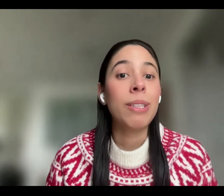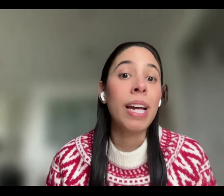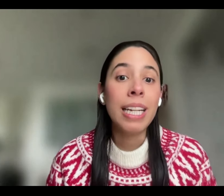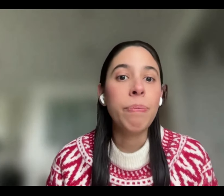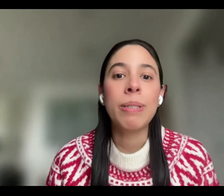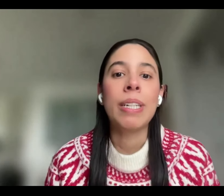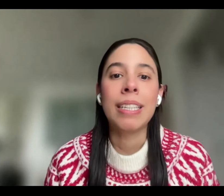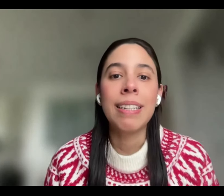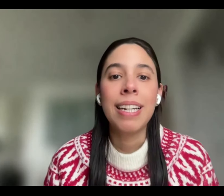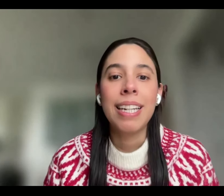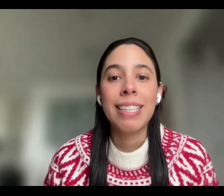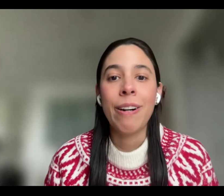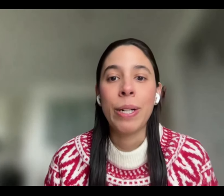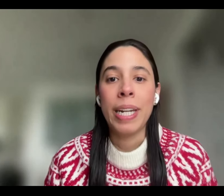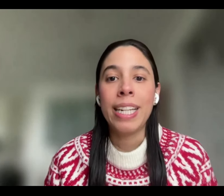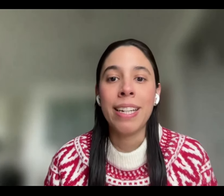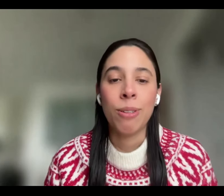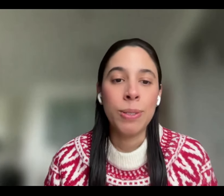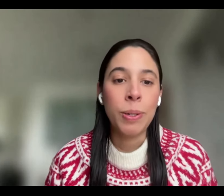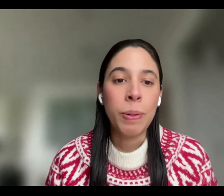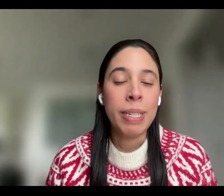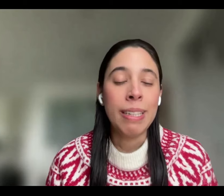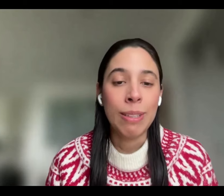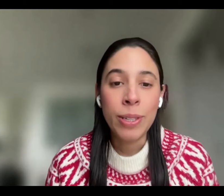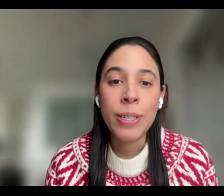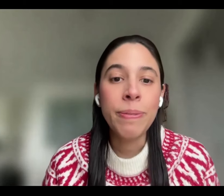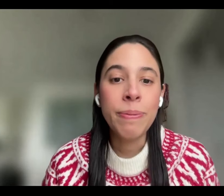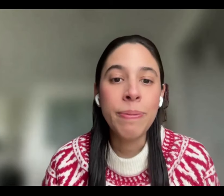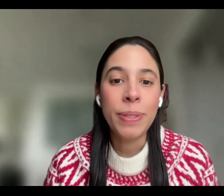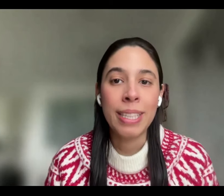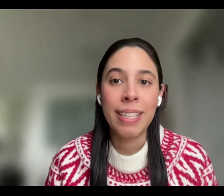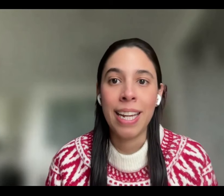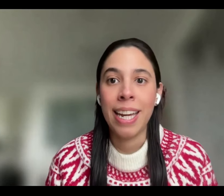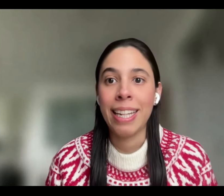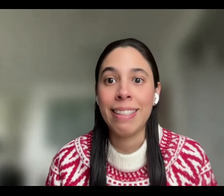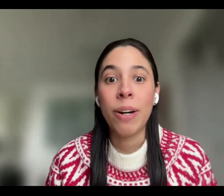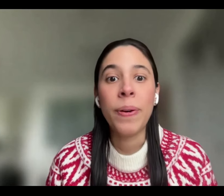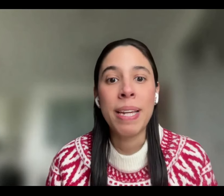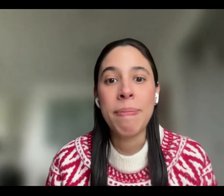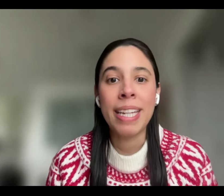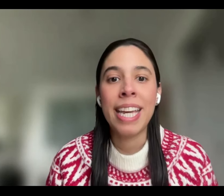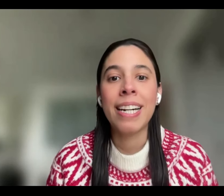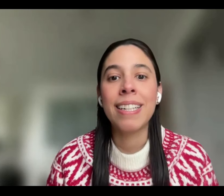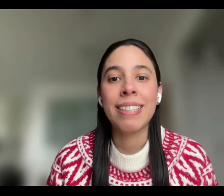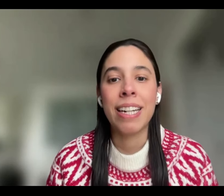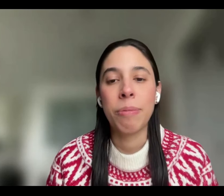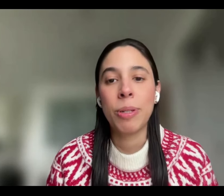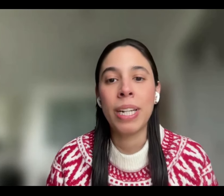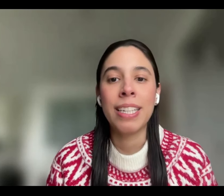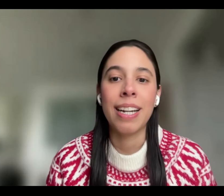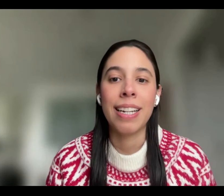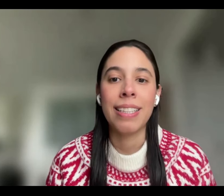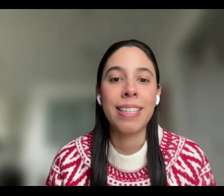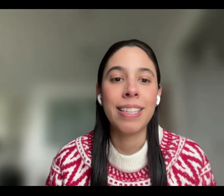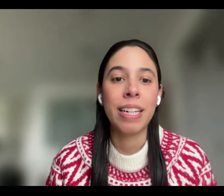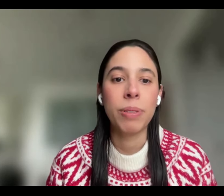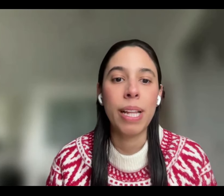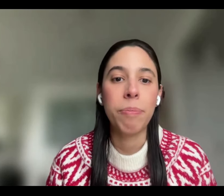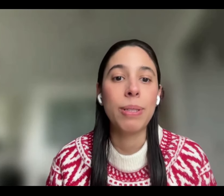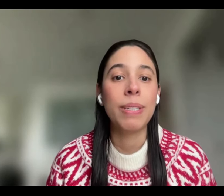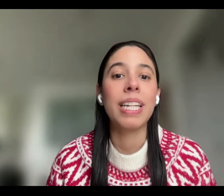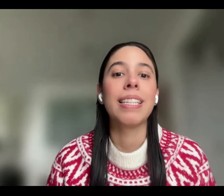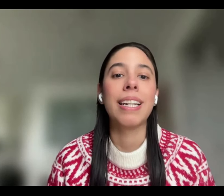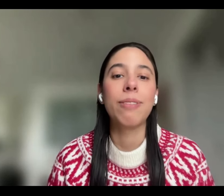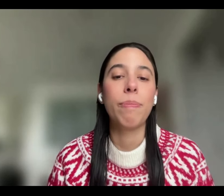Saludo a todas las personas que se van conectando a nuestro conversatorio. Durante esta hora y media estaremos conectadas y